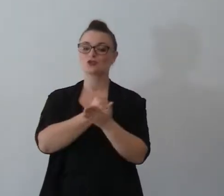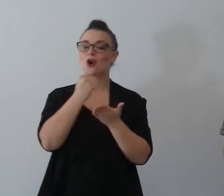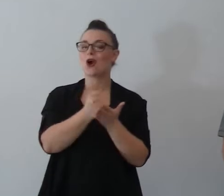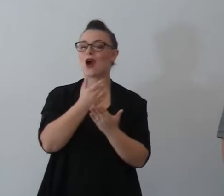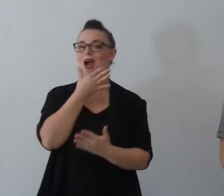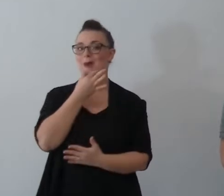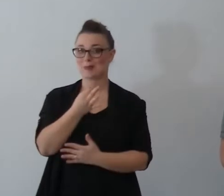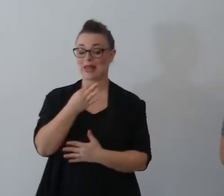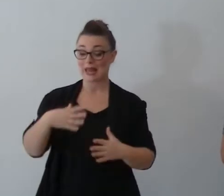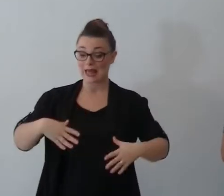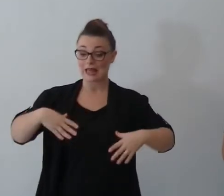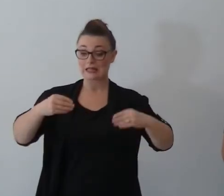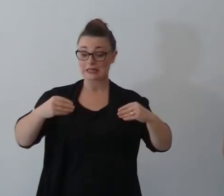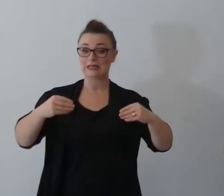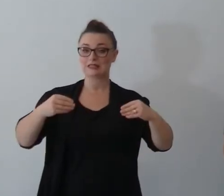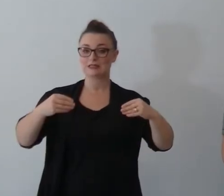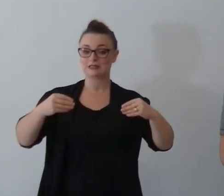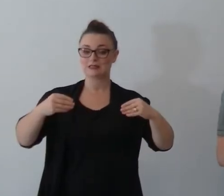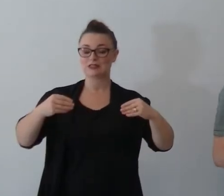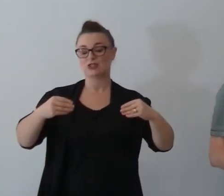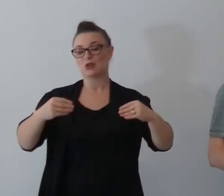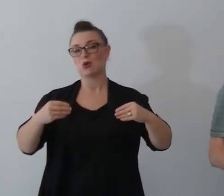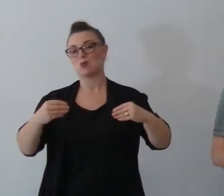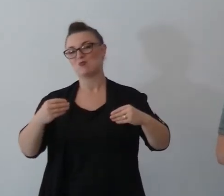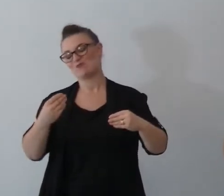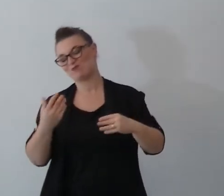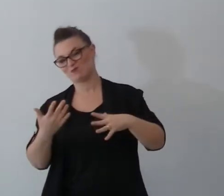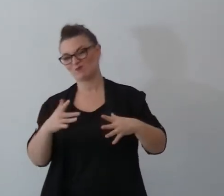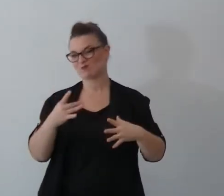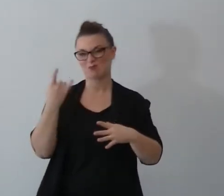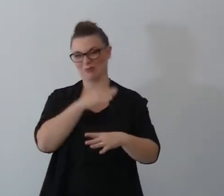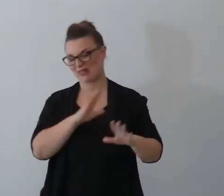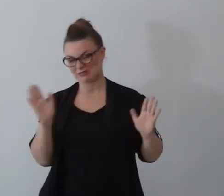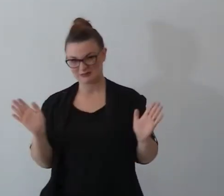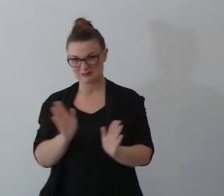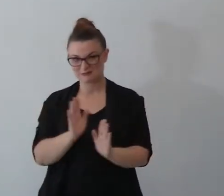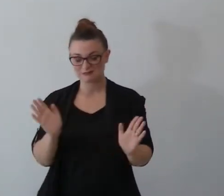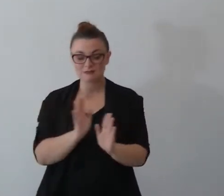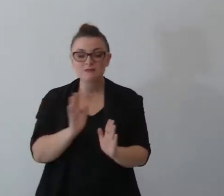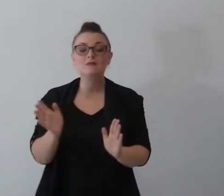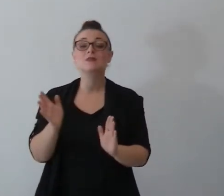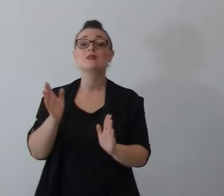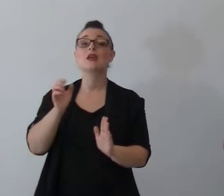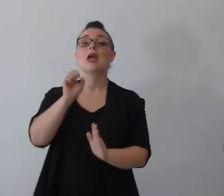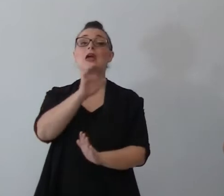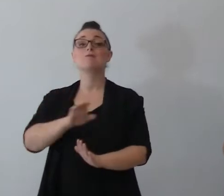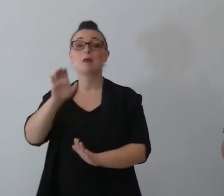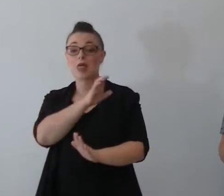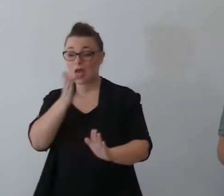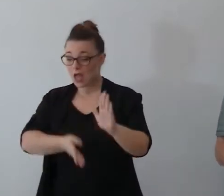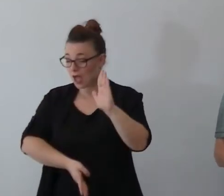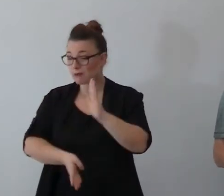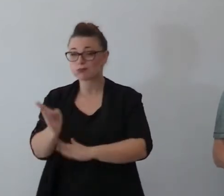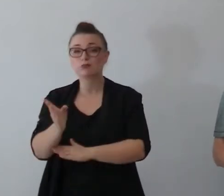inizia con la fuga di Elimelech per fuggire dalla fame